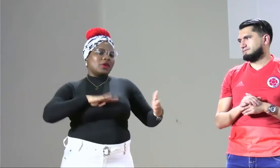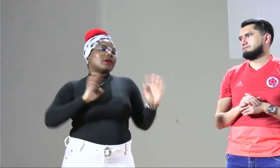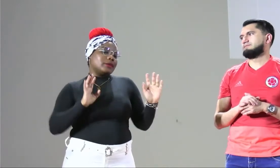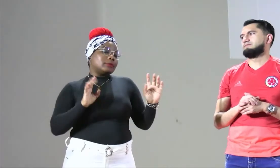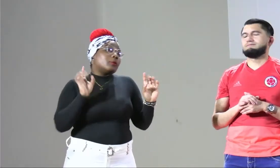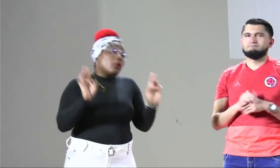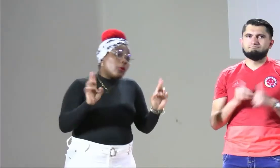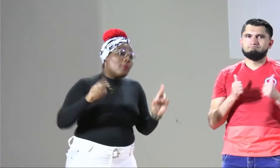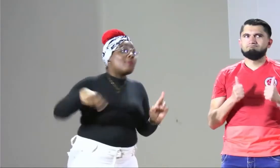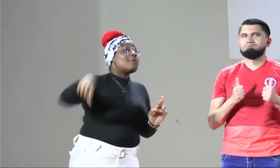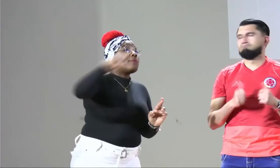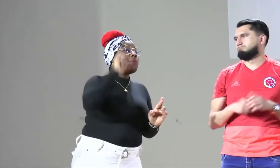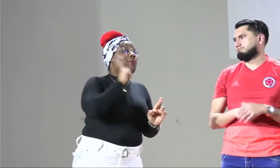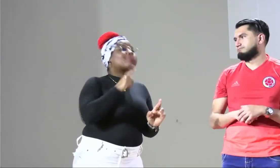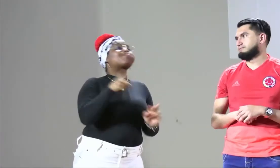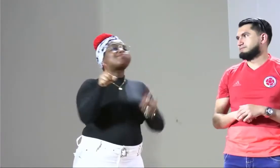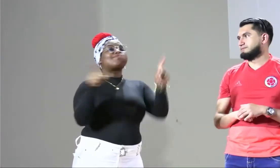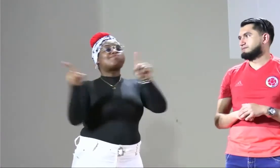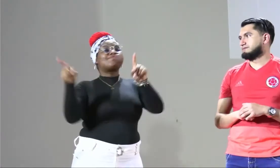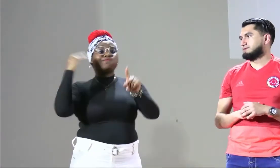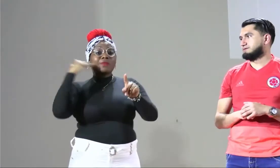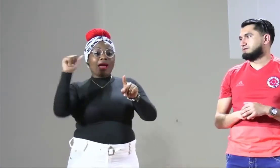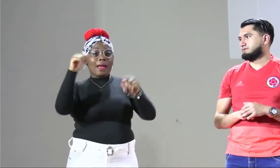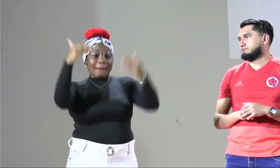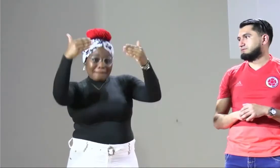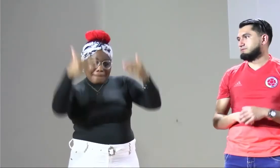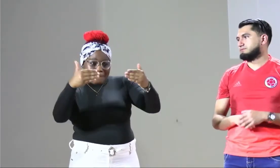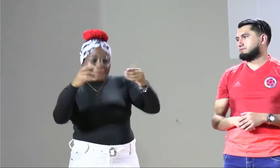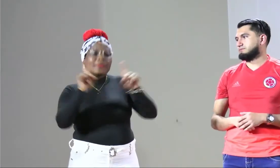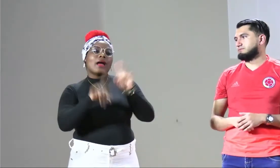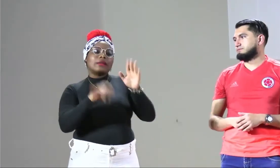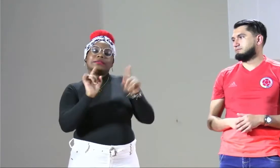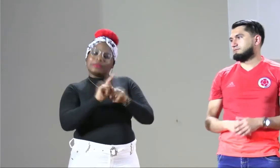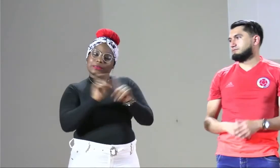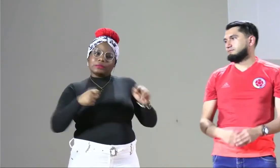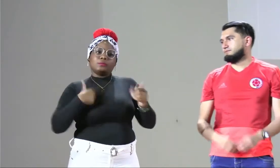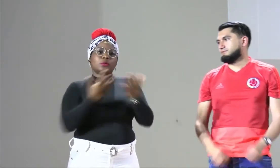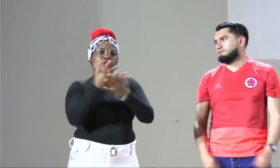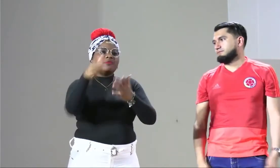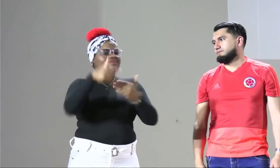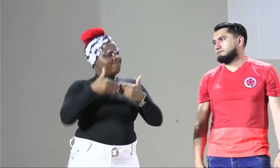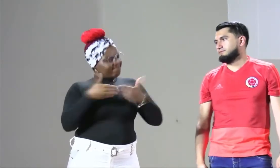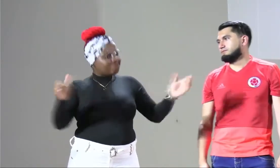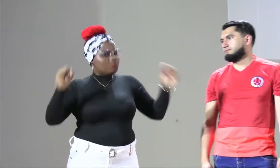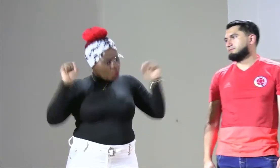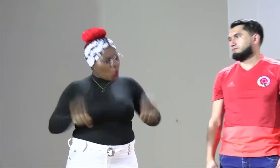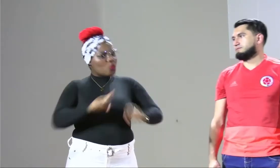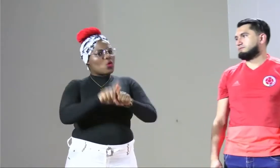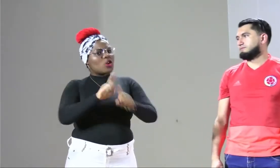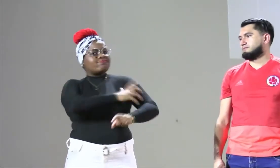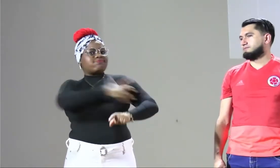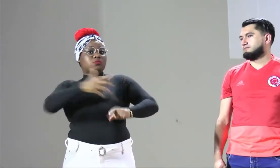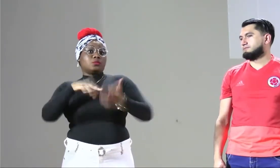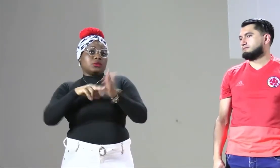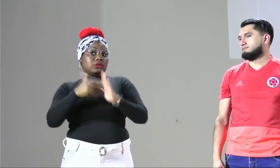y es importante tener esta apertura. Esto nos da también tranquilidad en participar. A veces las mujeres tenemos como esta